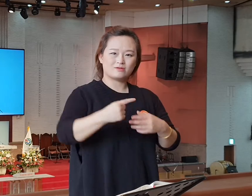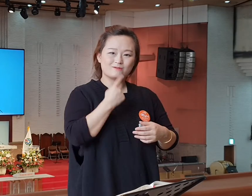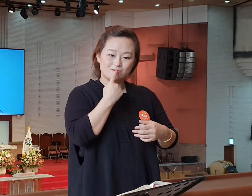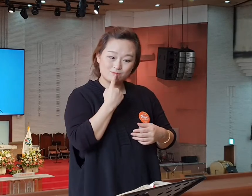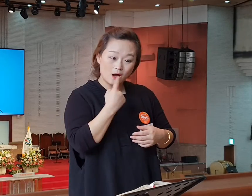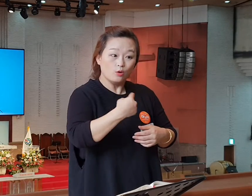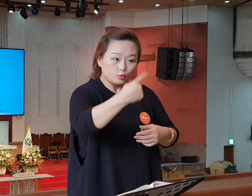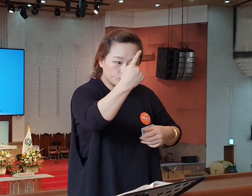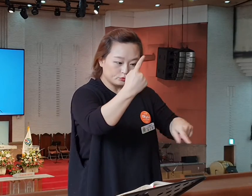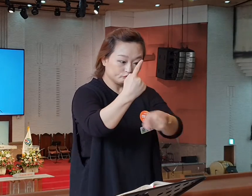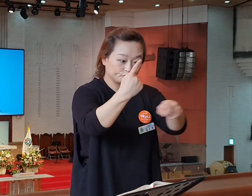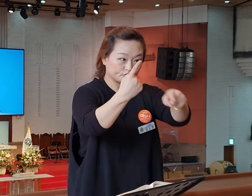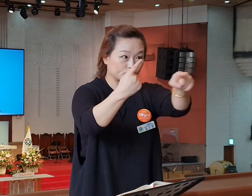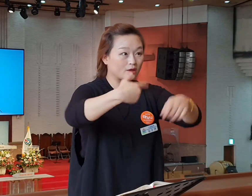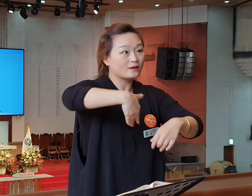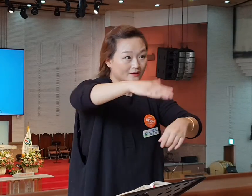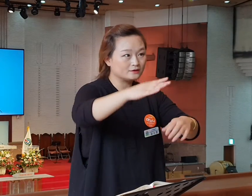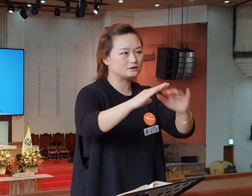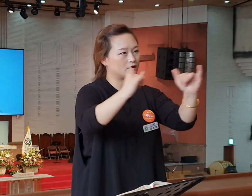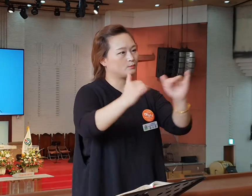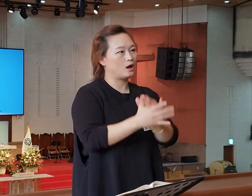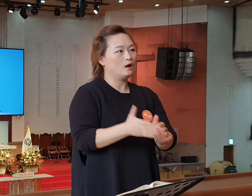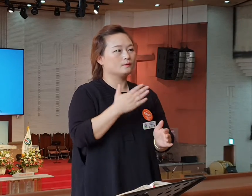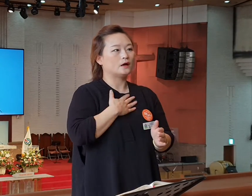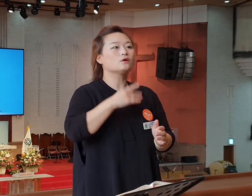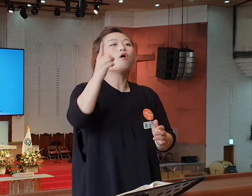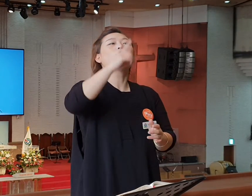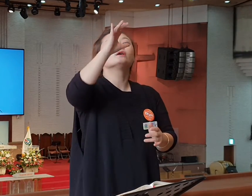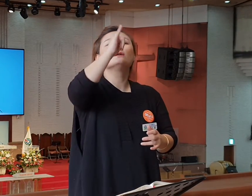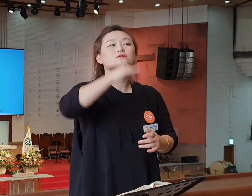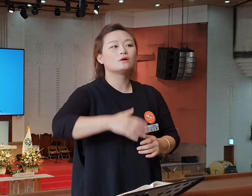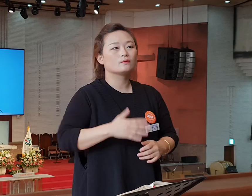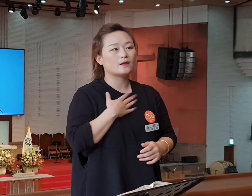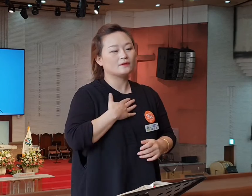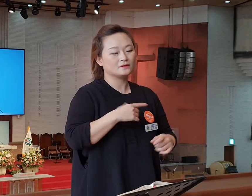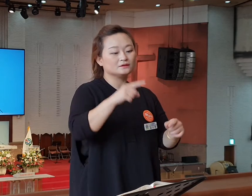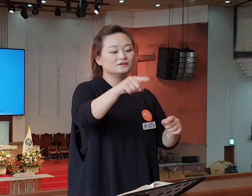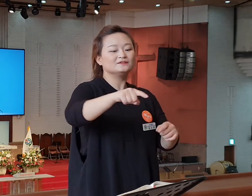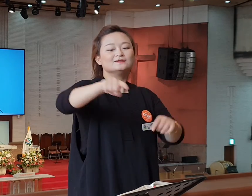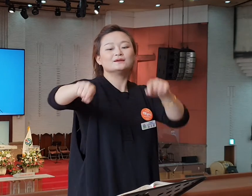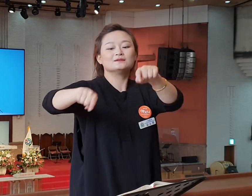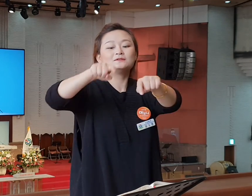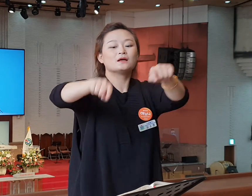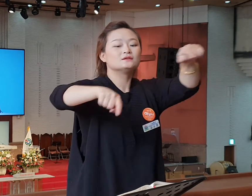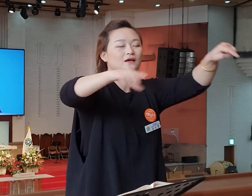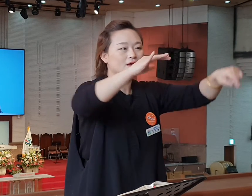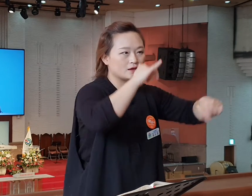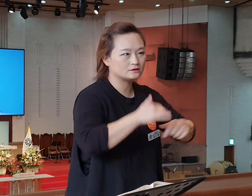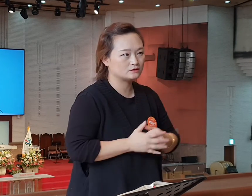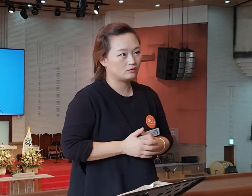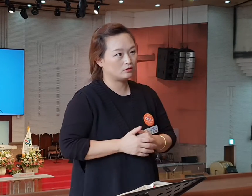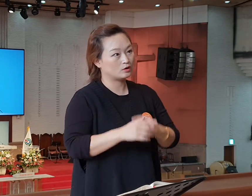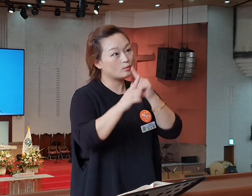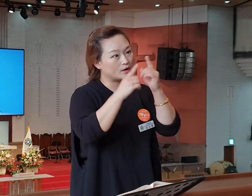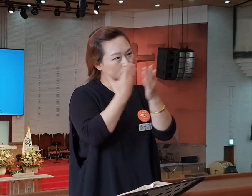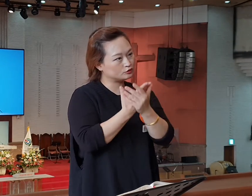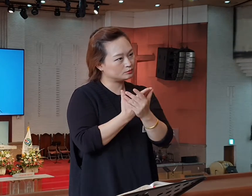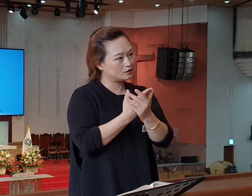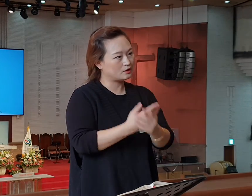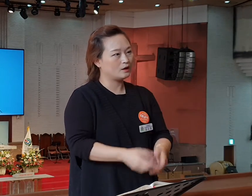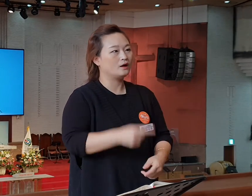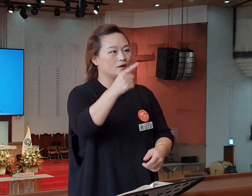다녀요. 내가 다니는 곳은 초대 사이다요. 나는 어디 있냐? 나는 초대 가운데 있다는 거죠. 초대라고 표현되는 건